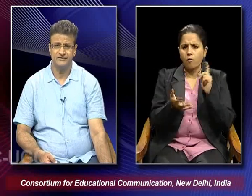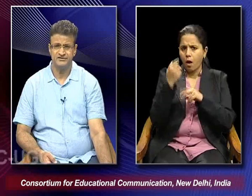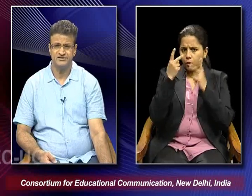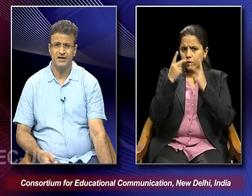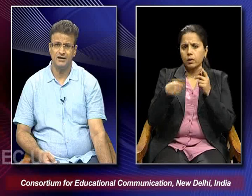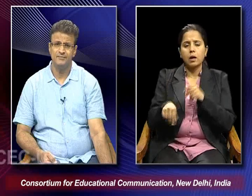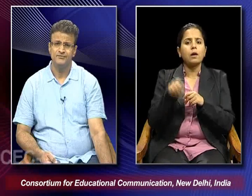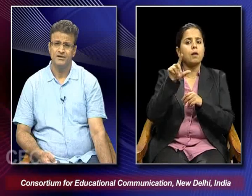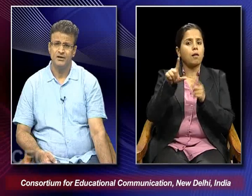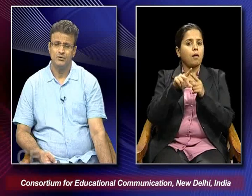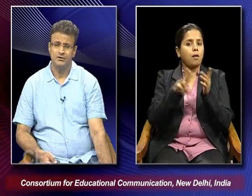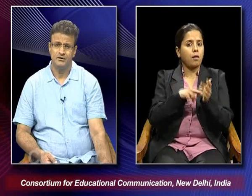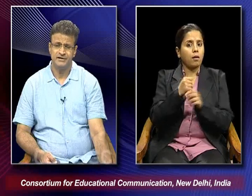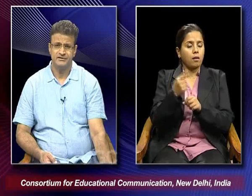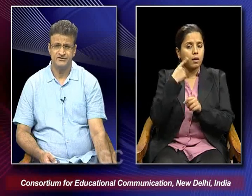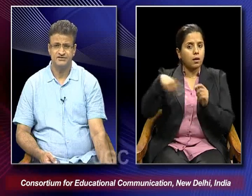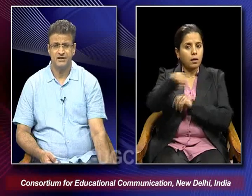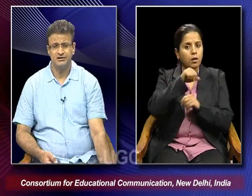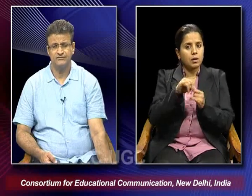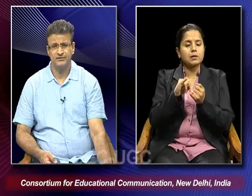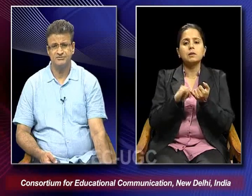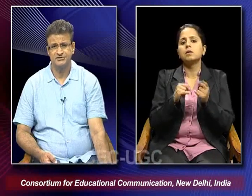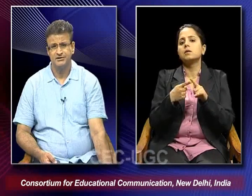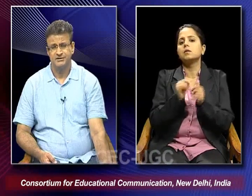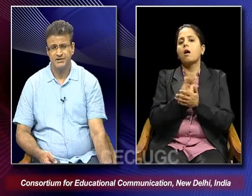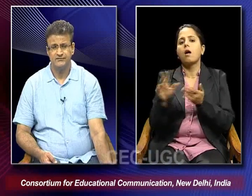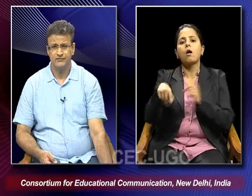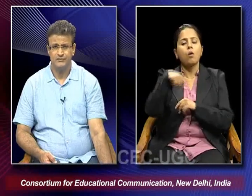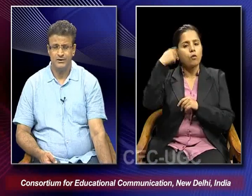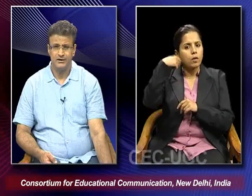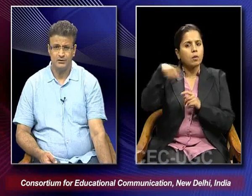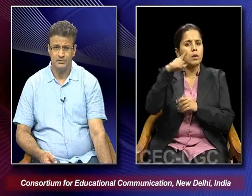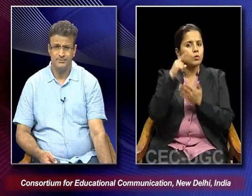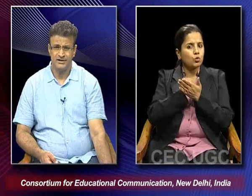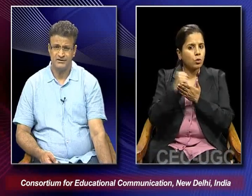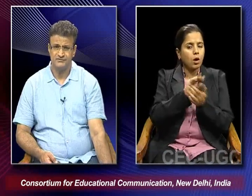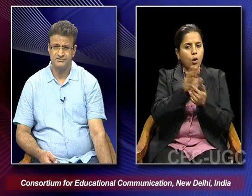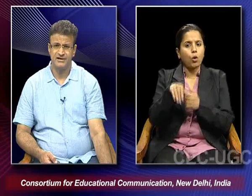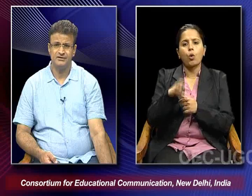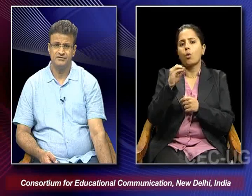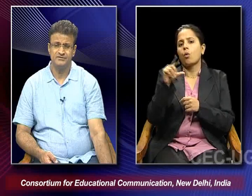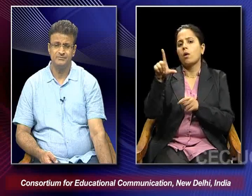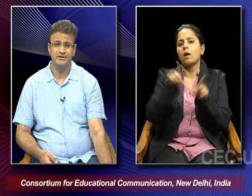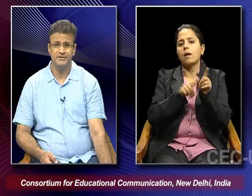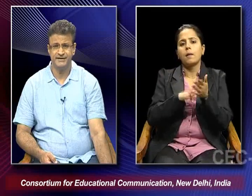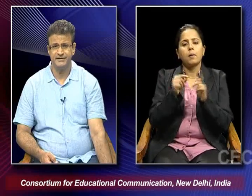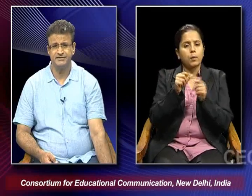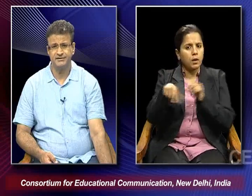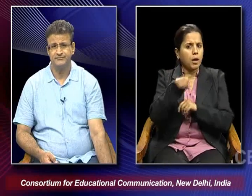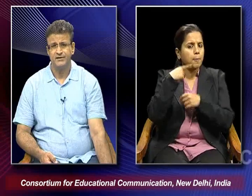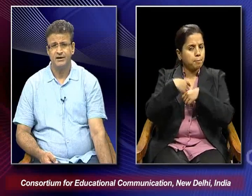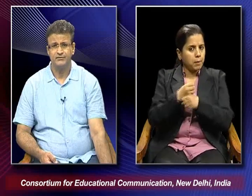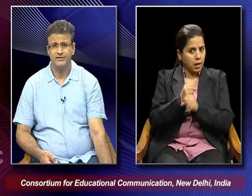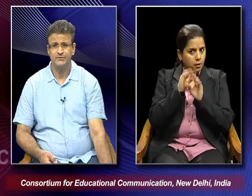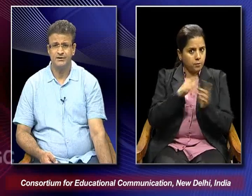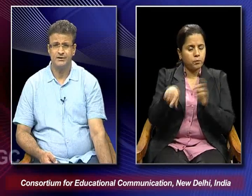Lenny Raffin's Thal or Lenny Raffin's Thal films Triumph of the Will and Olympia they were trying they were being made in the